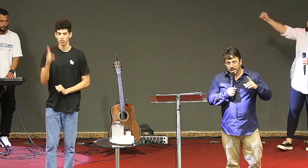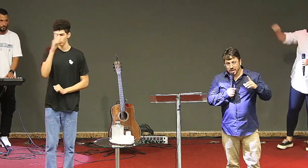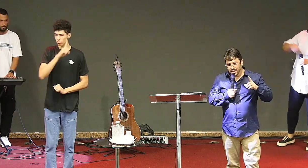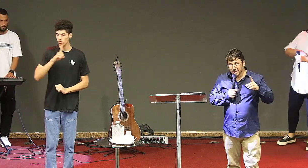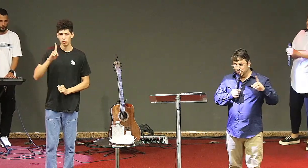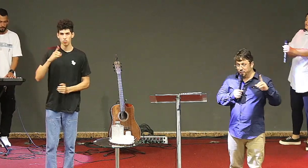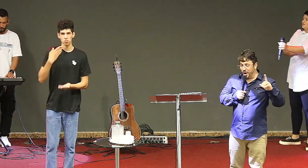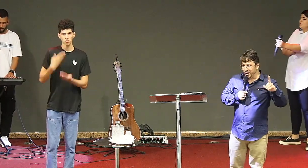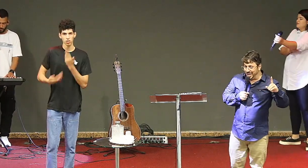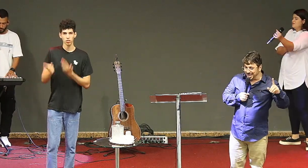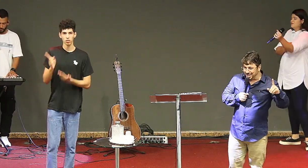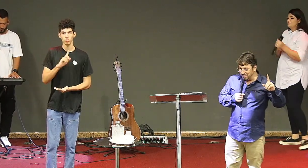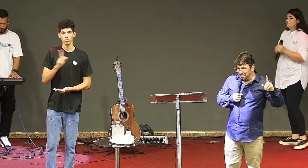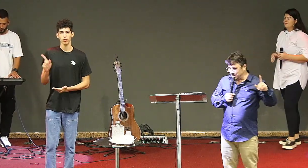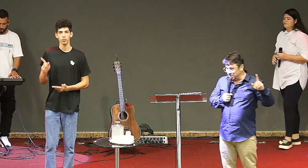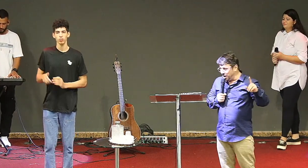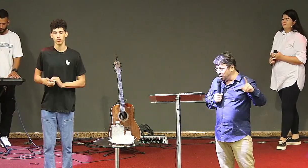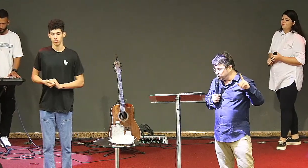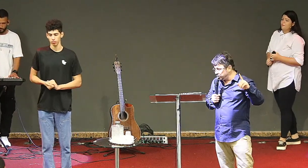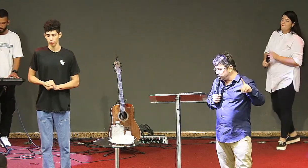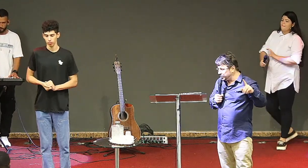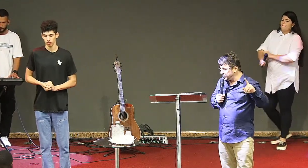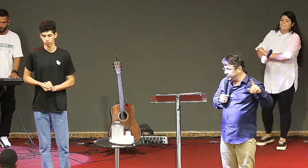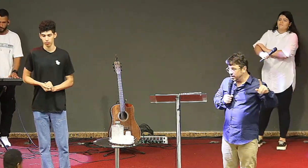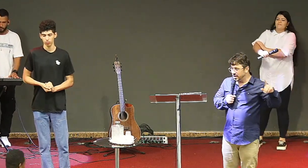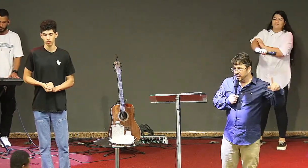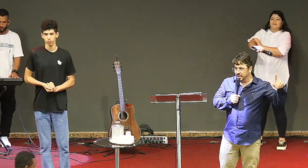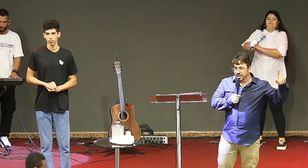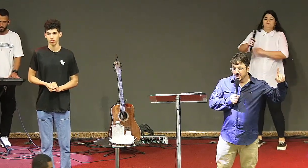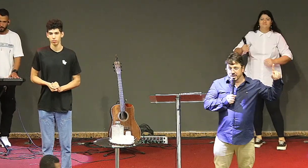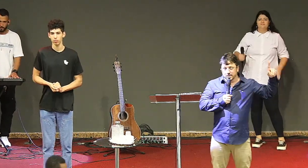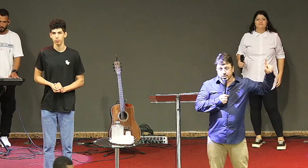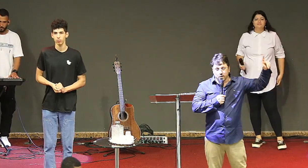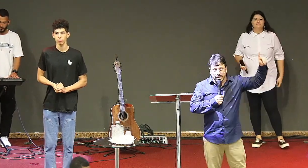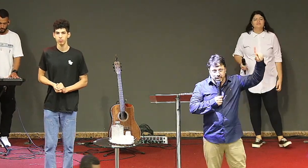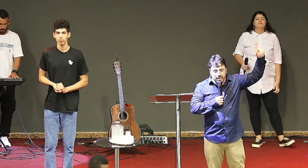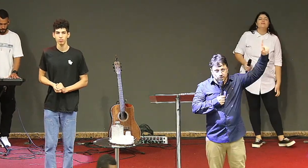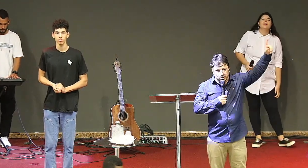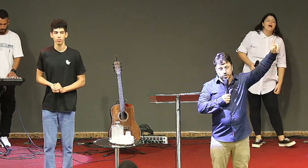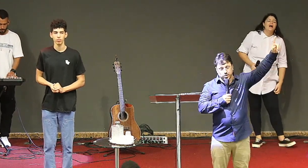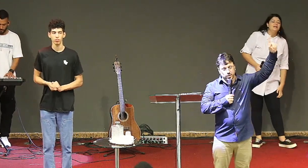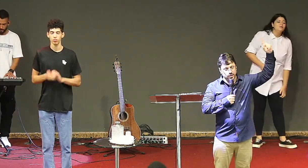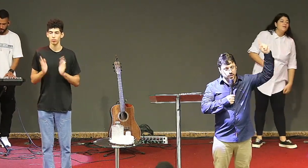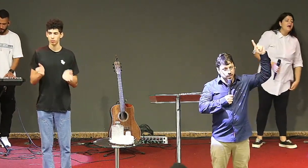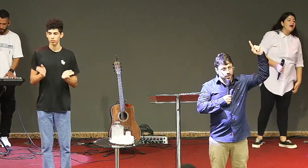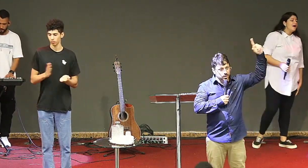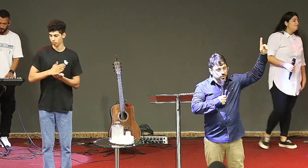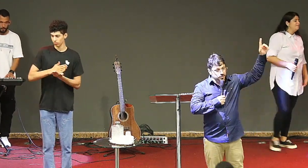isso foi o início meus irmãos isso é o início